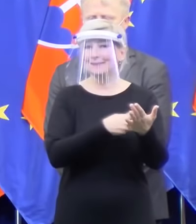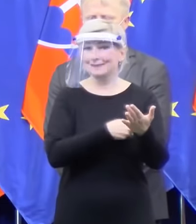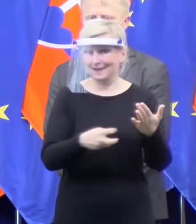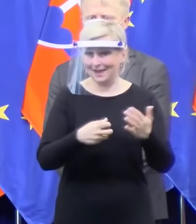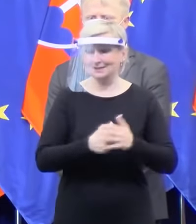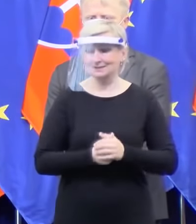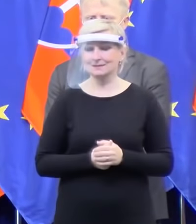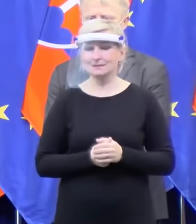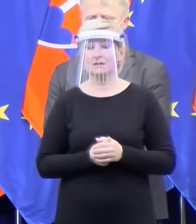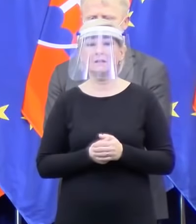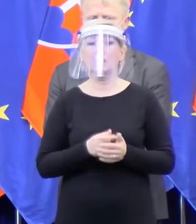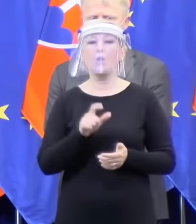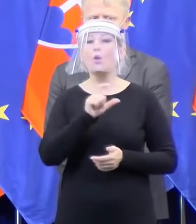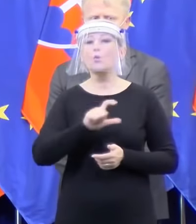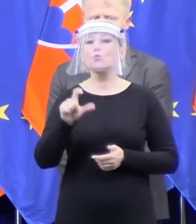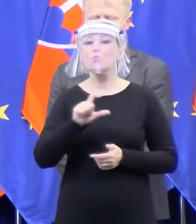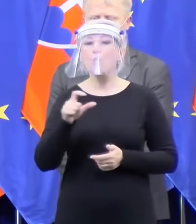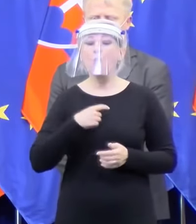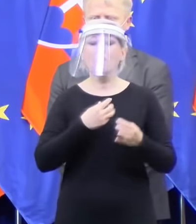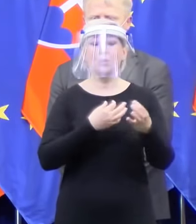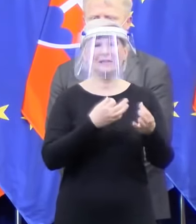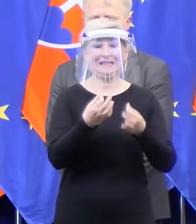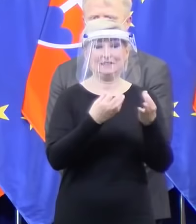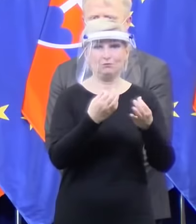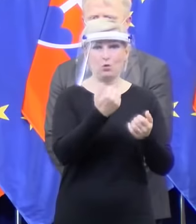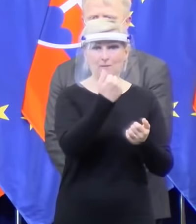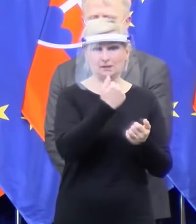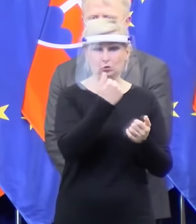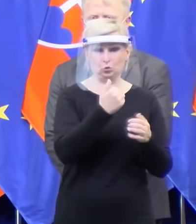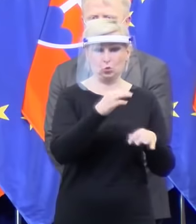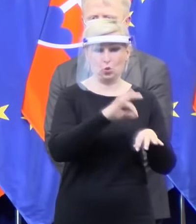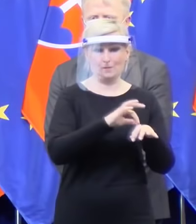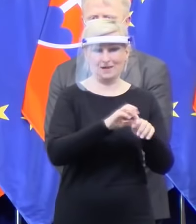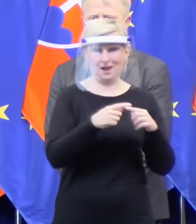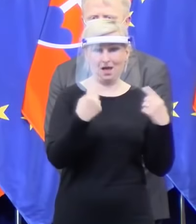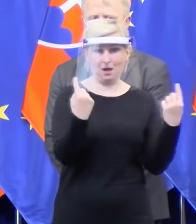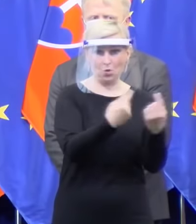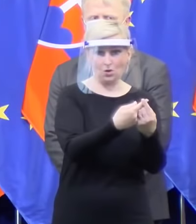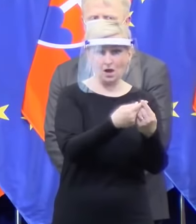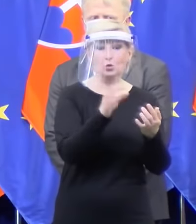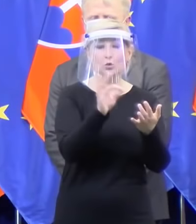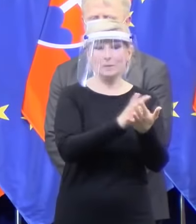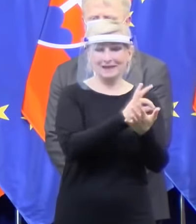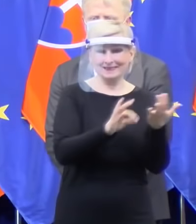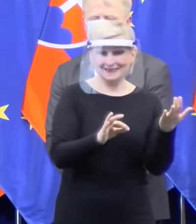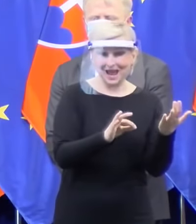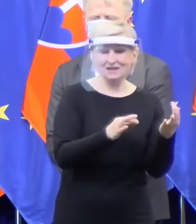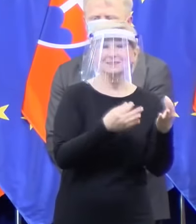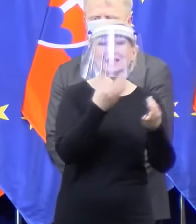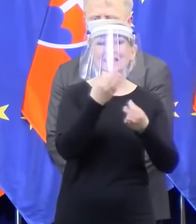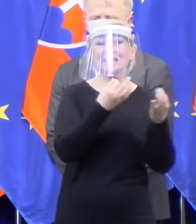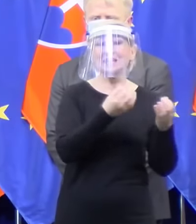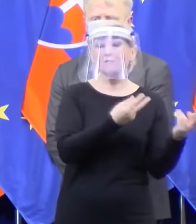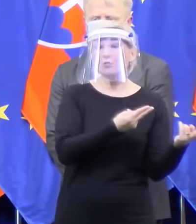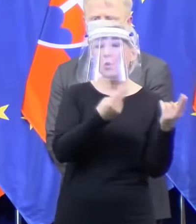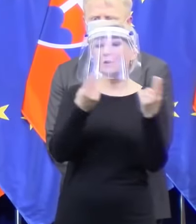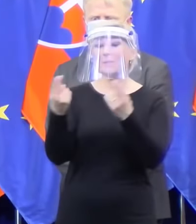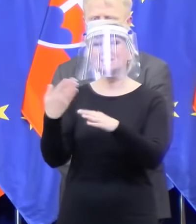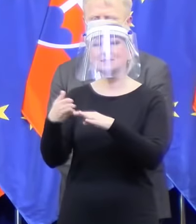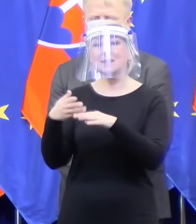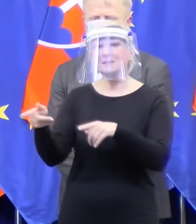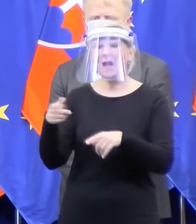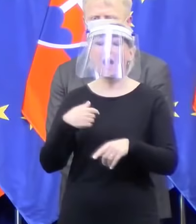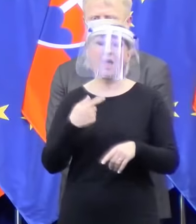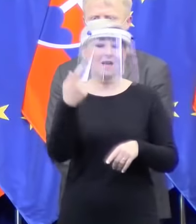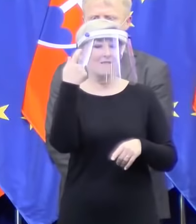z tých súkromných laboratórií, aby keď už testovať budeme, aby sme vedeli, kto testovaný bol, prípadne keď bol